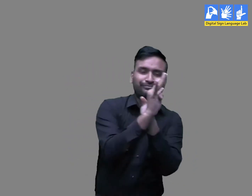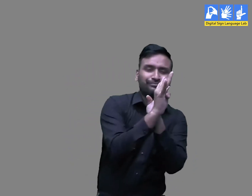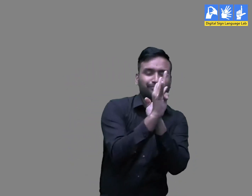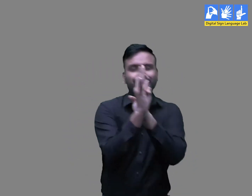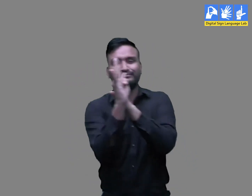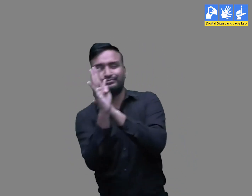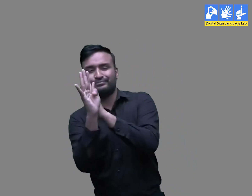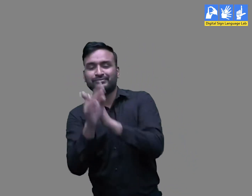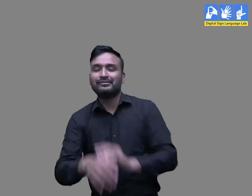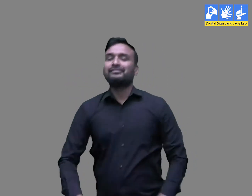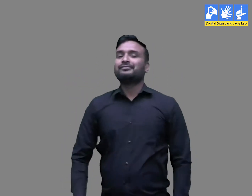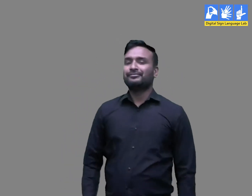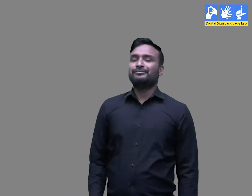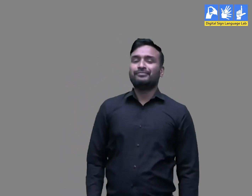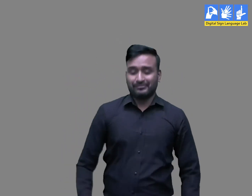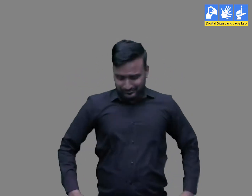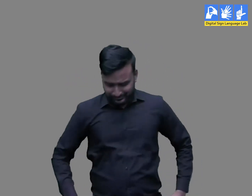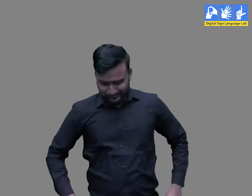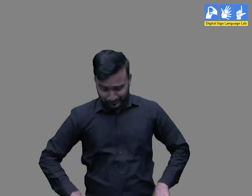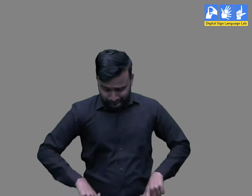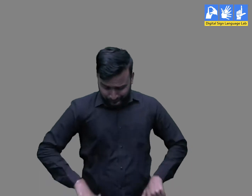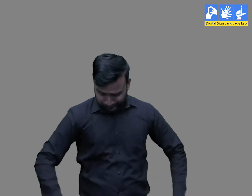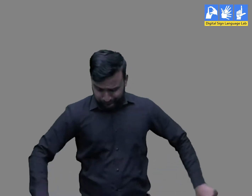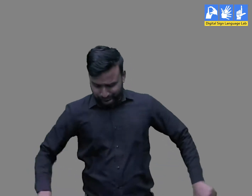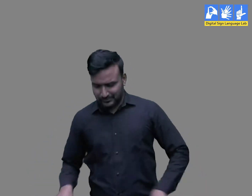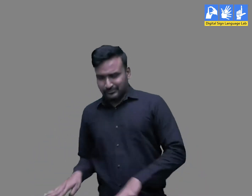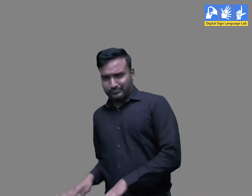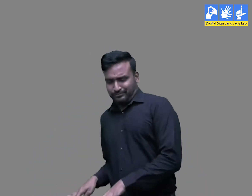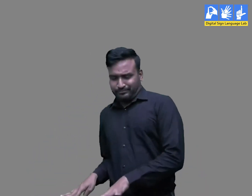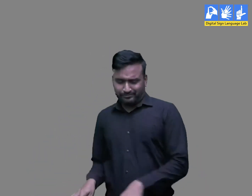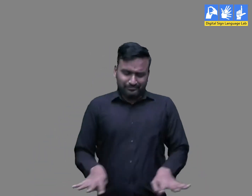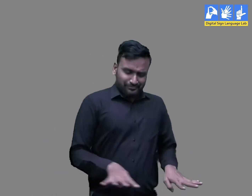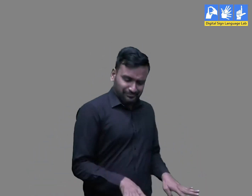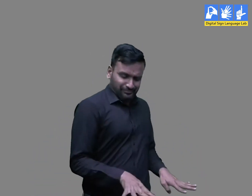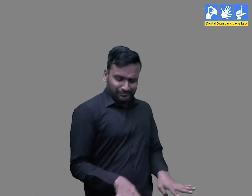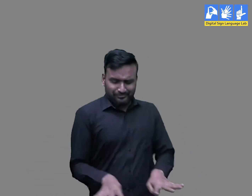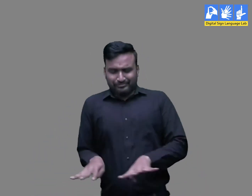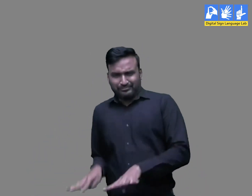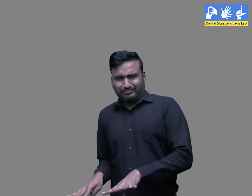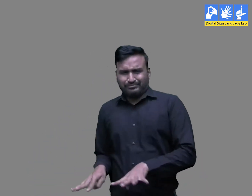धर्या लीदा मन लहर आये